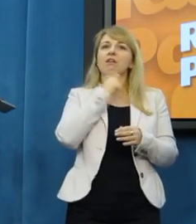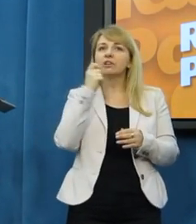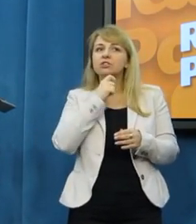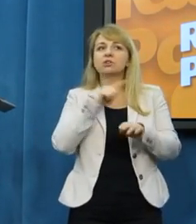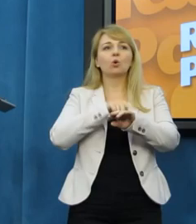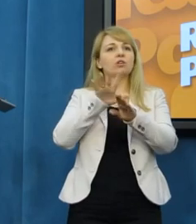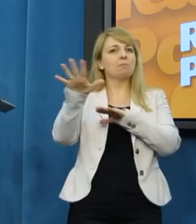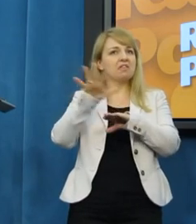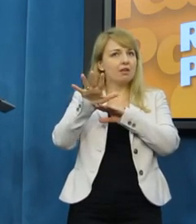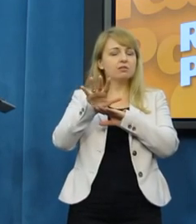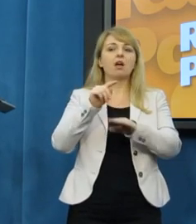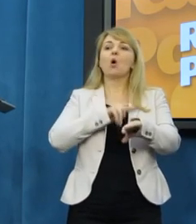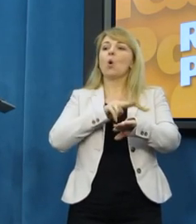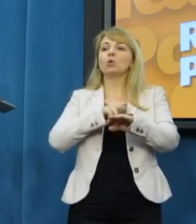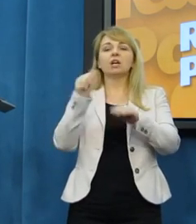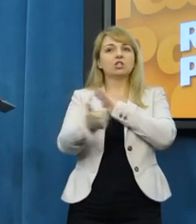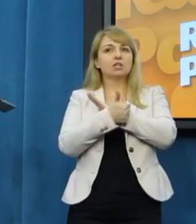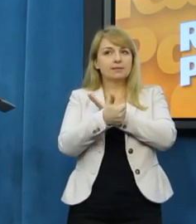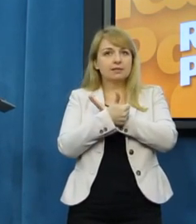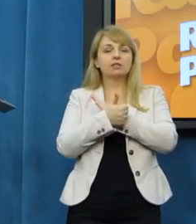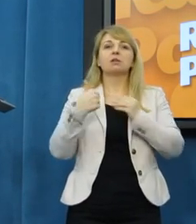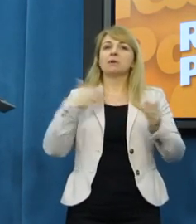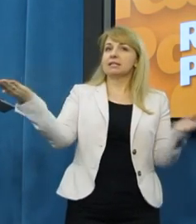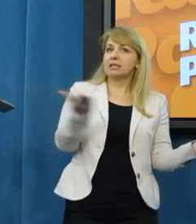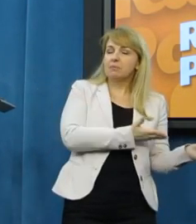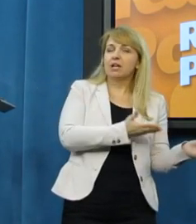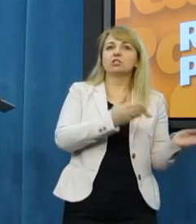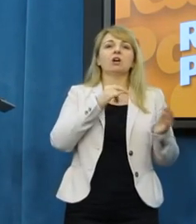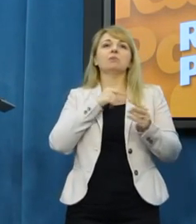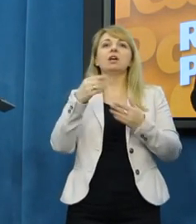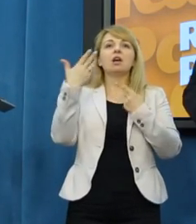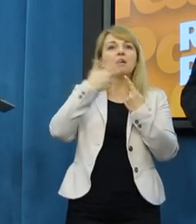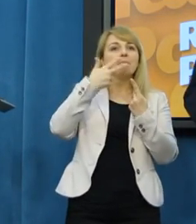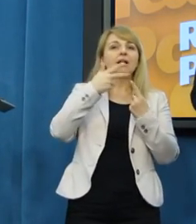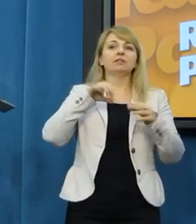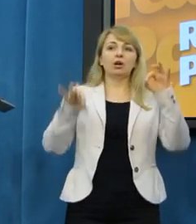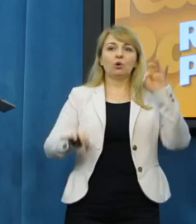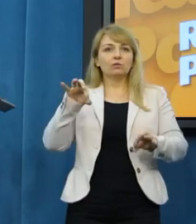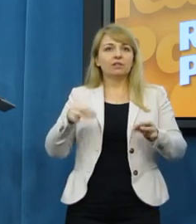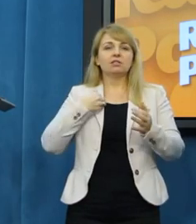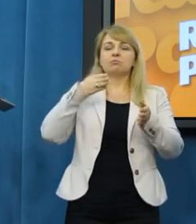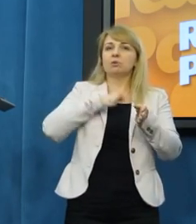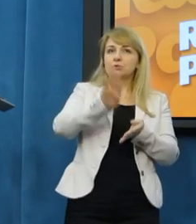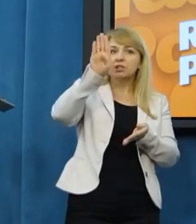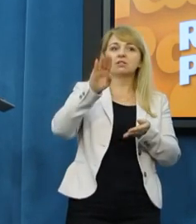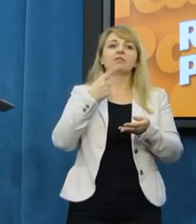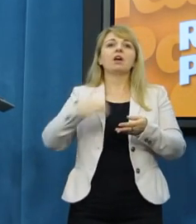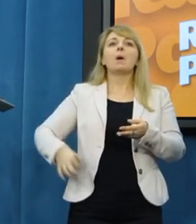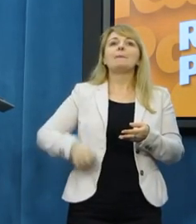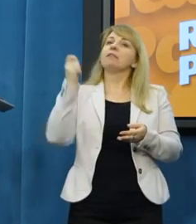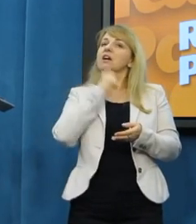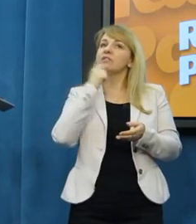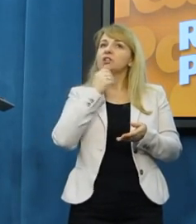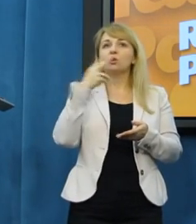.00. A o godzinie 16.00 zapraszamy media na konferencję, gdzie przedstawi Pan Prezydent